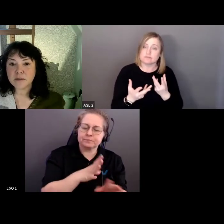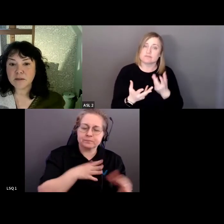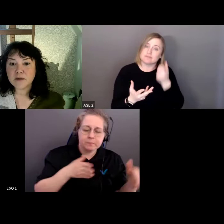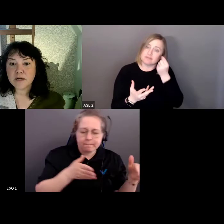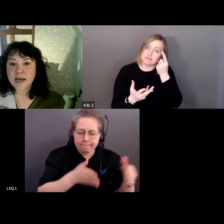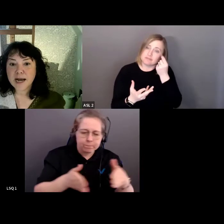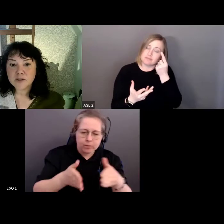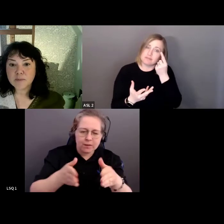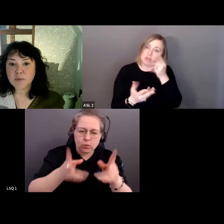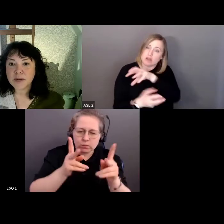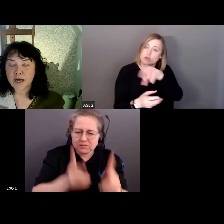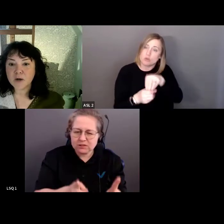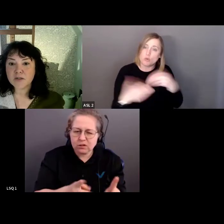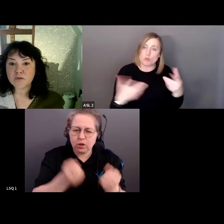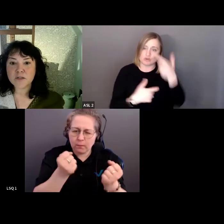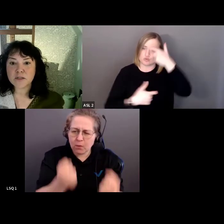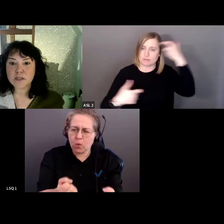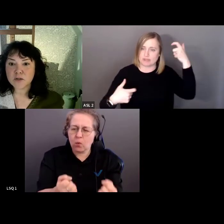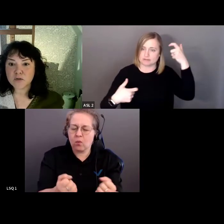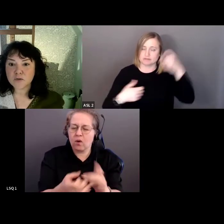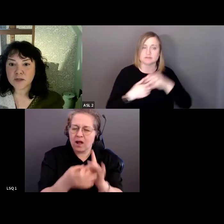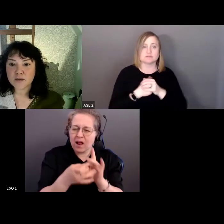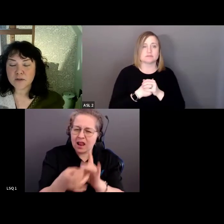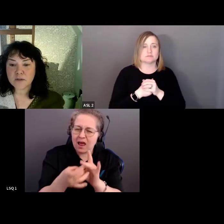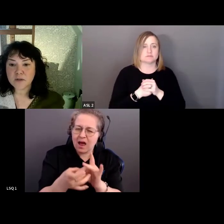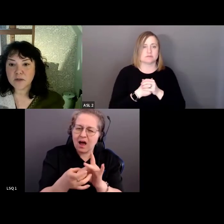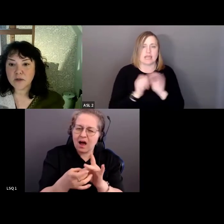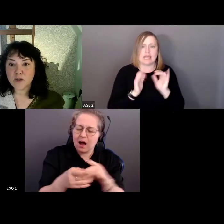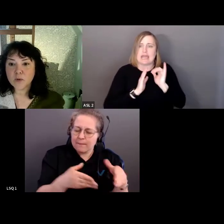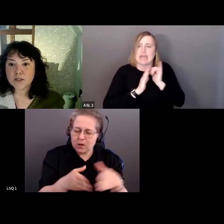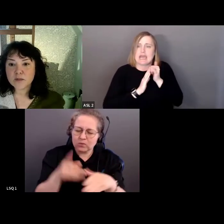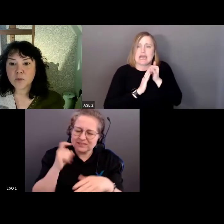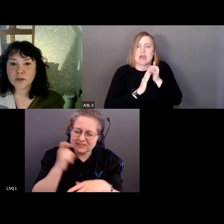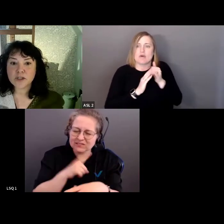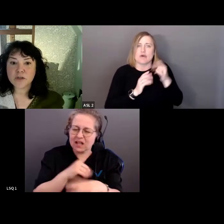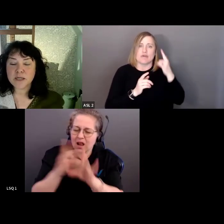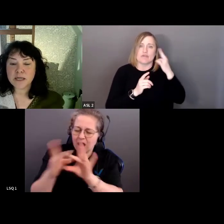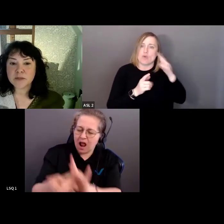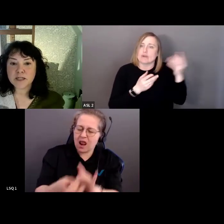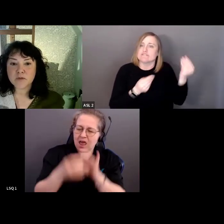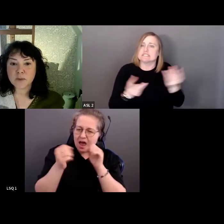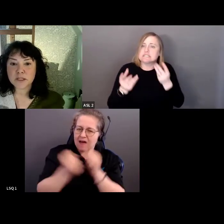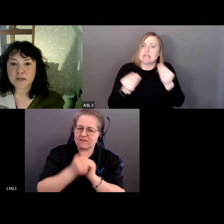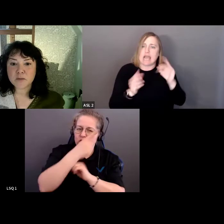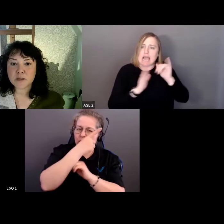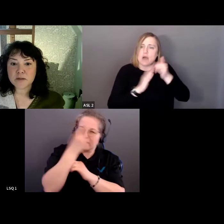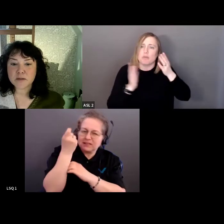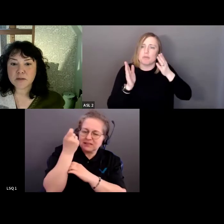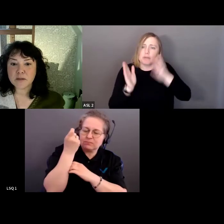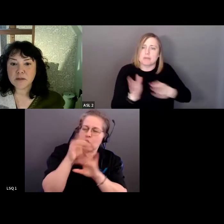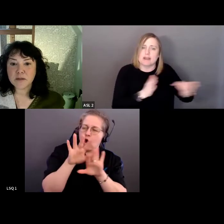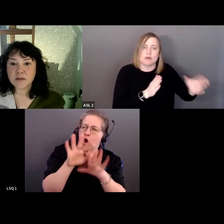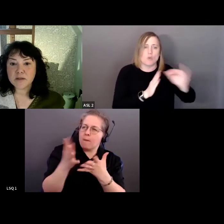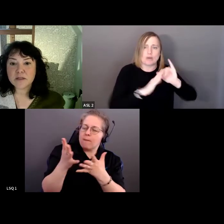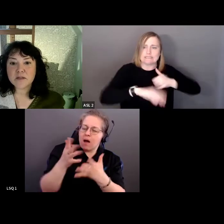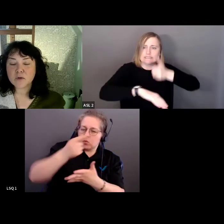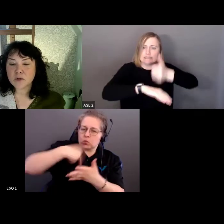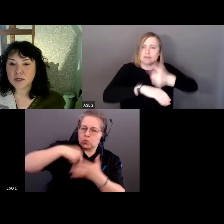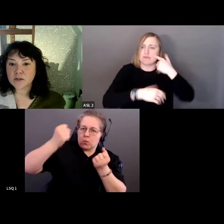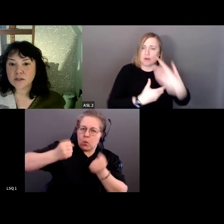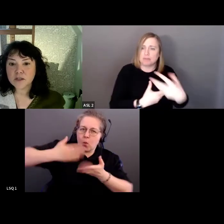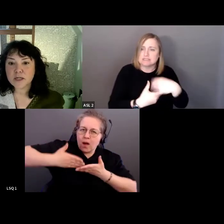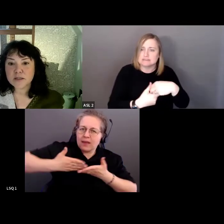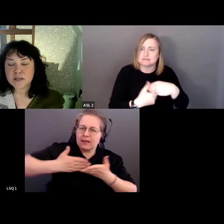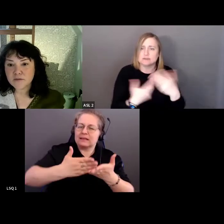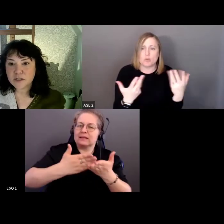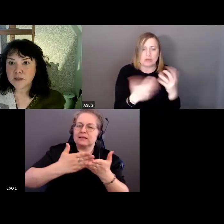peut être lié à des traumatismes. Comment pouvons-nous nous préparer? Quel est le soutien qu'il faudrait mettre en